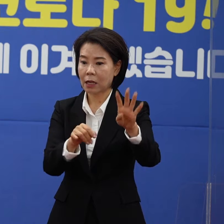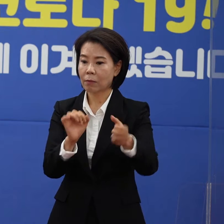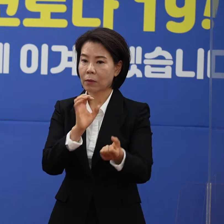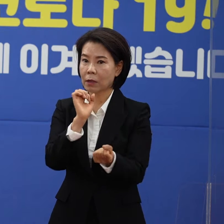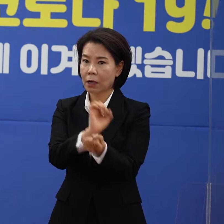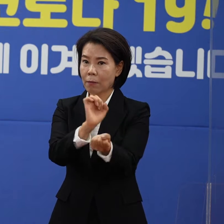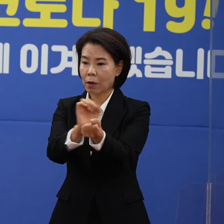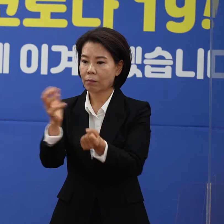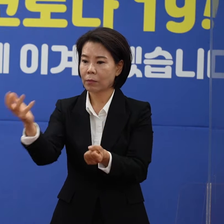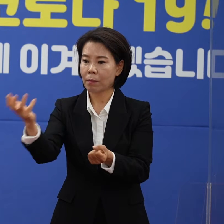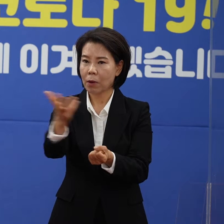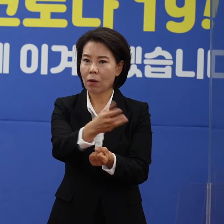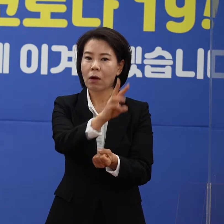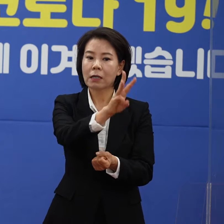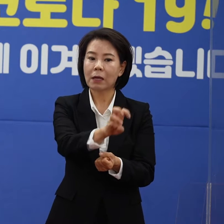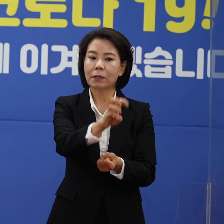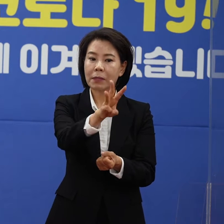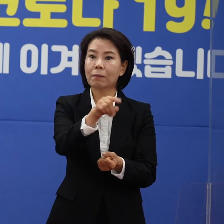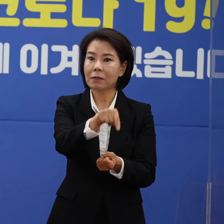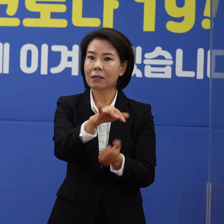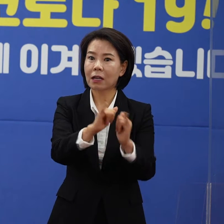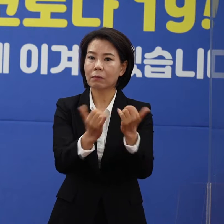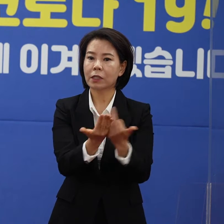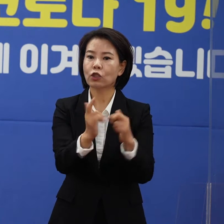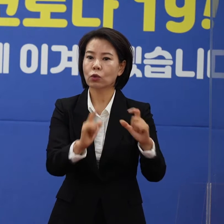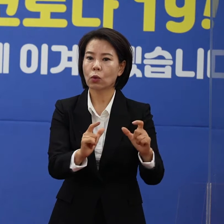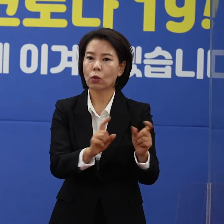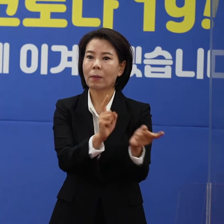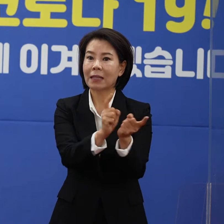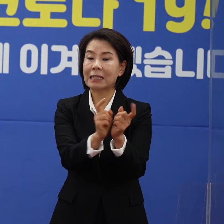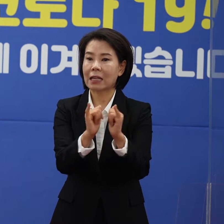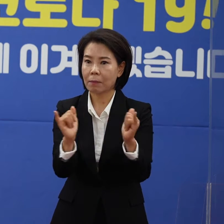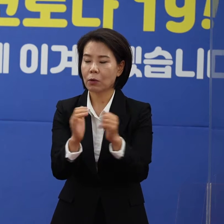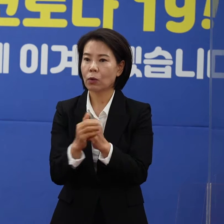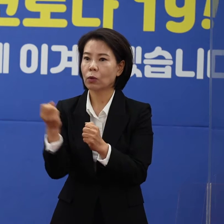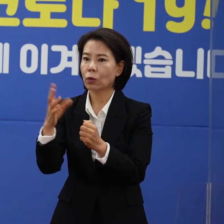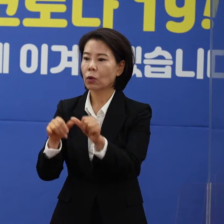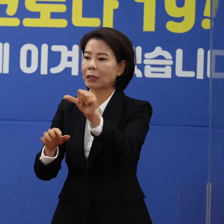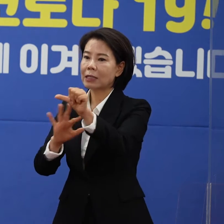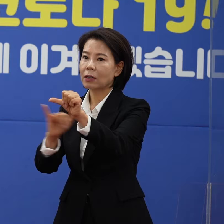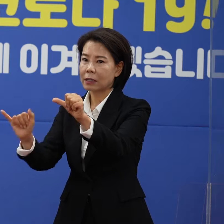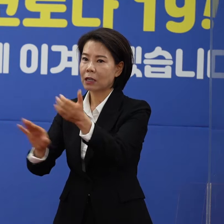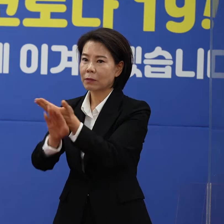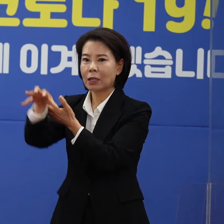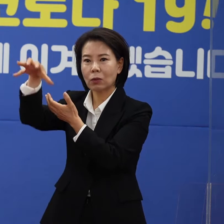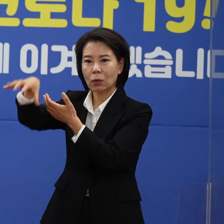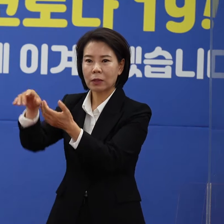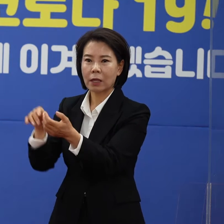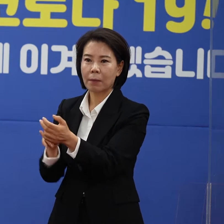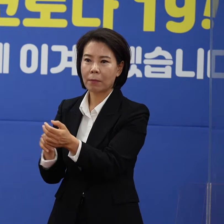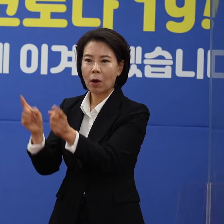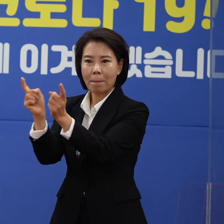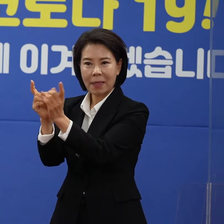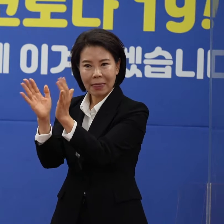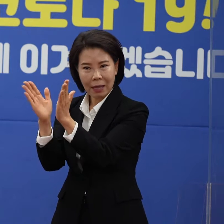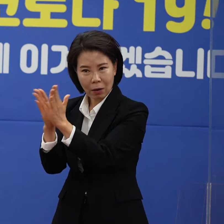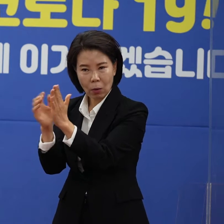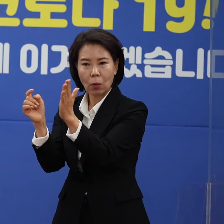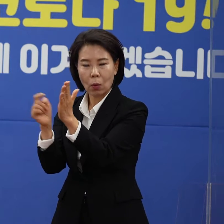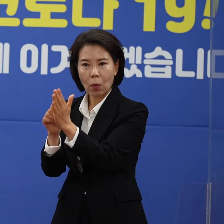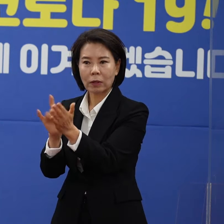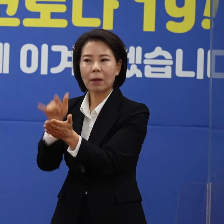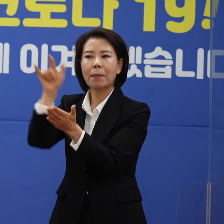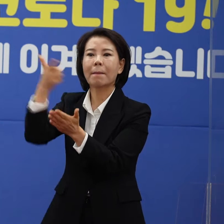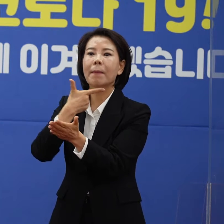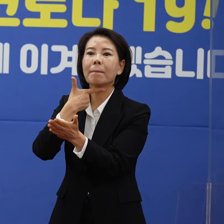경로를 보면 33명은 제주지역 확진자의 접촉자, 5명은 타지역 확진자 접촉 및 타지역 방문자,